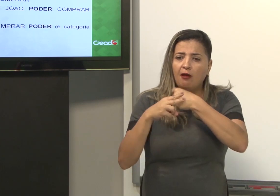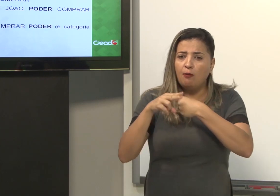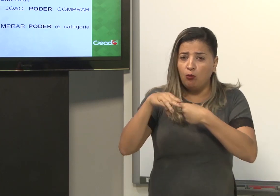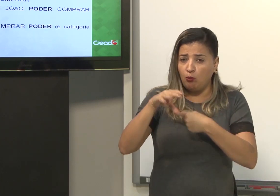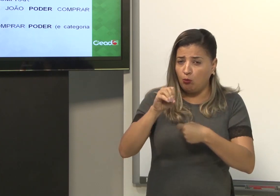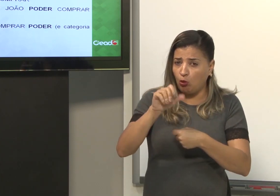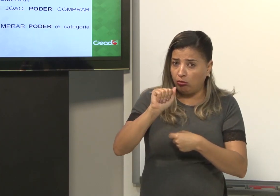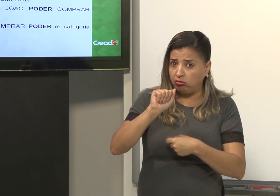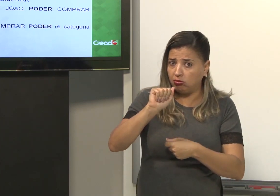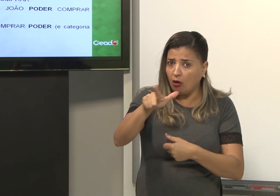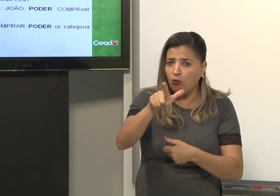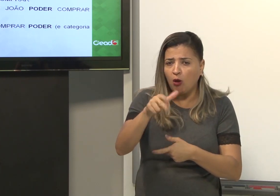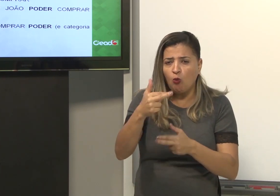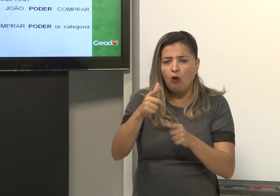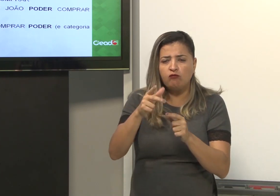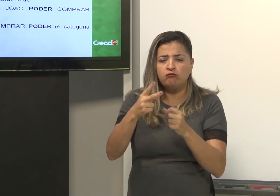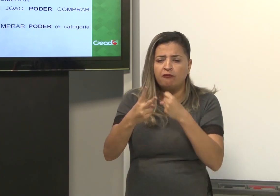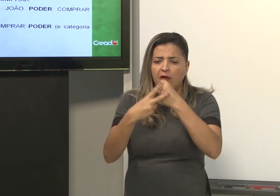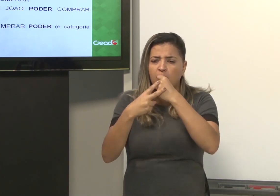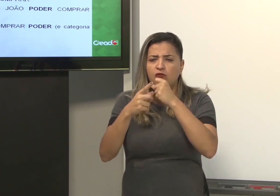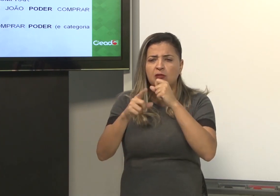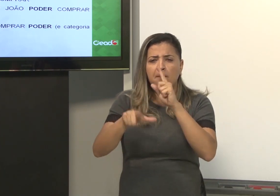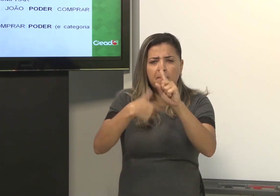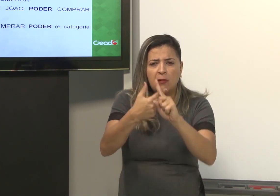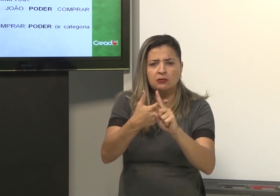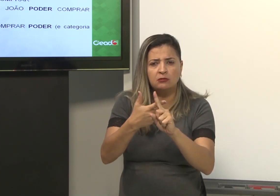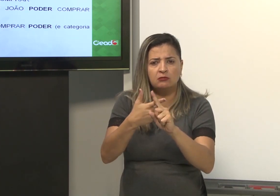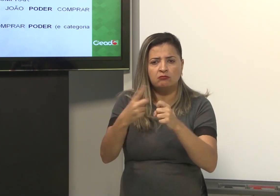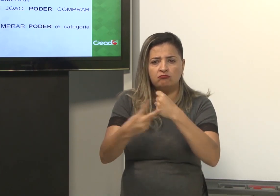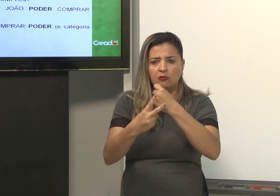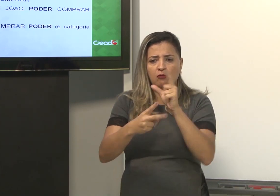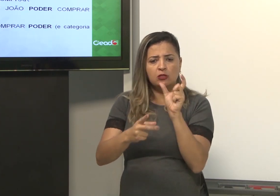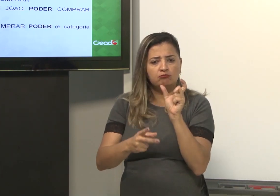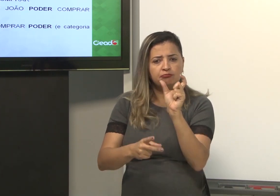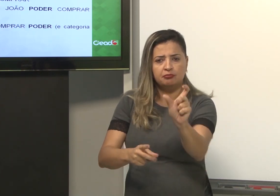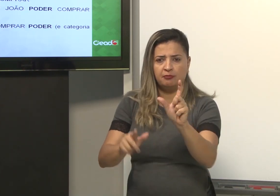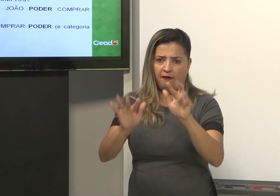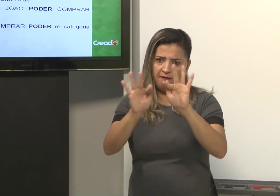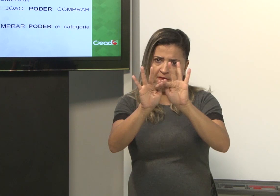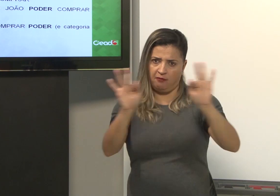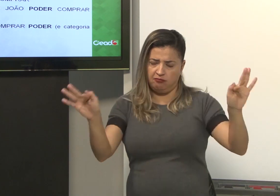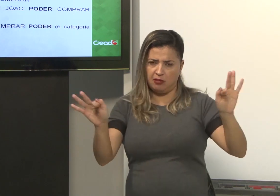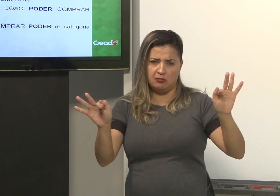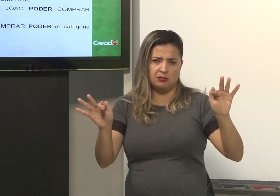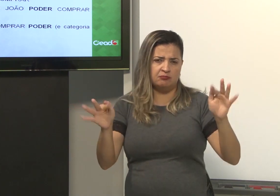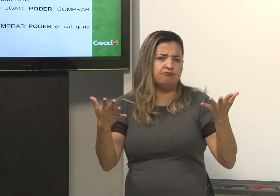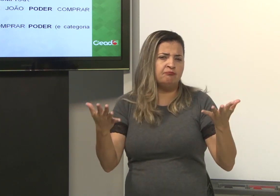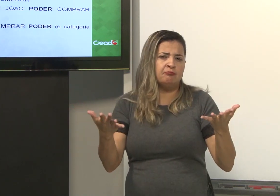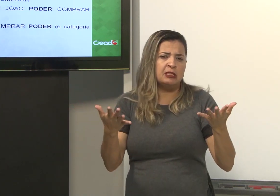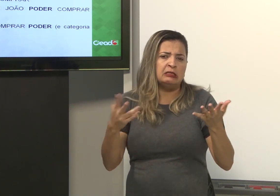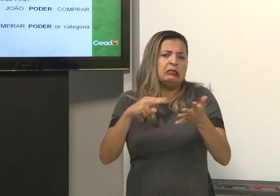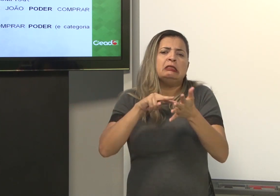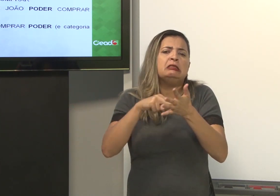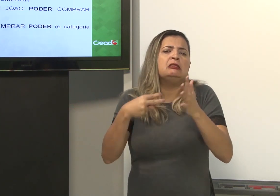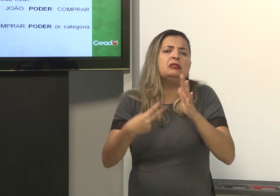O verbo modal é um verbo a mais que pode ser acrescentado na frase. Qual o